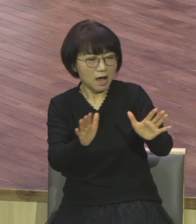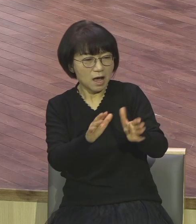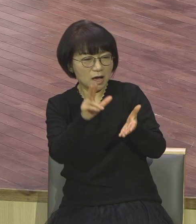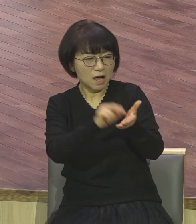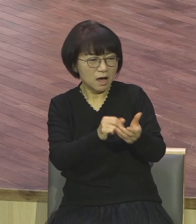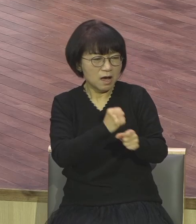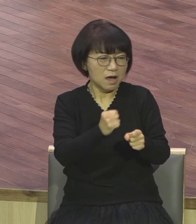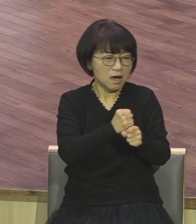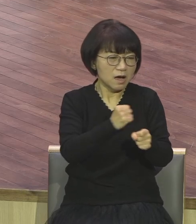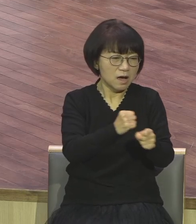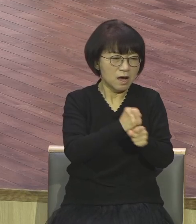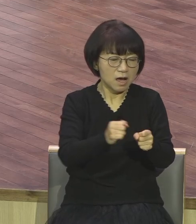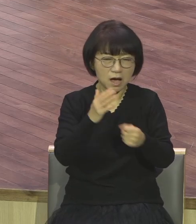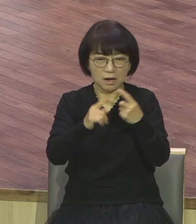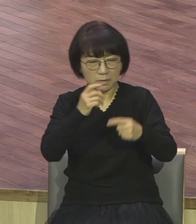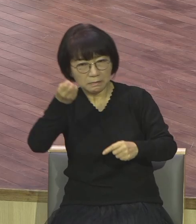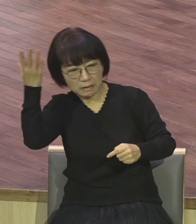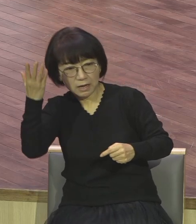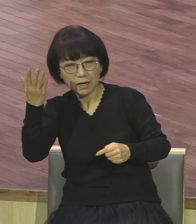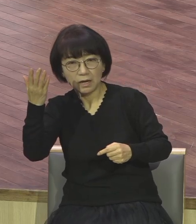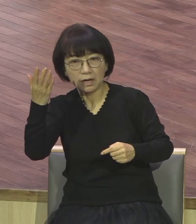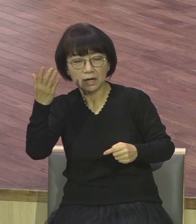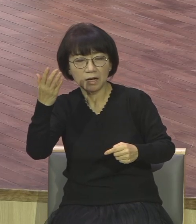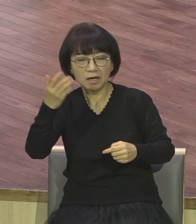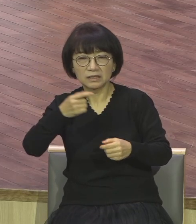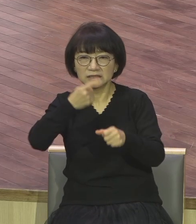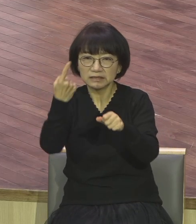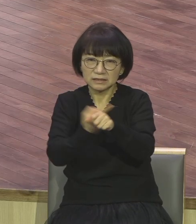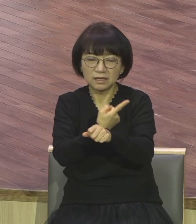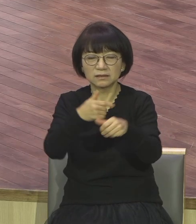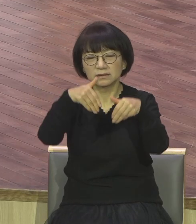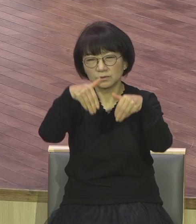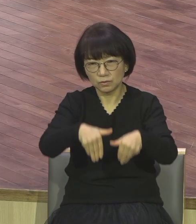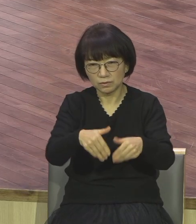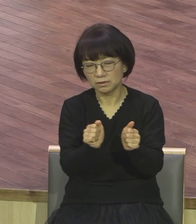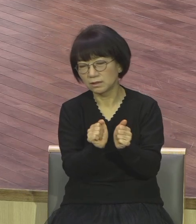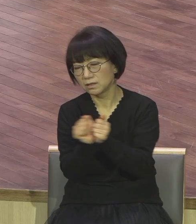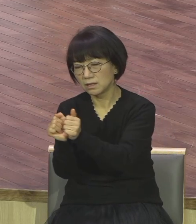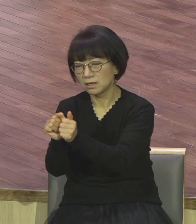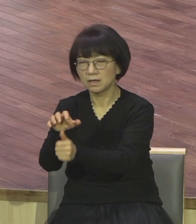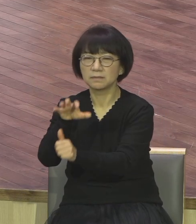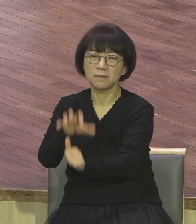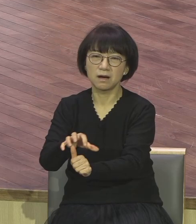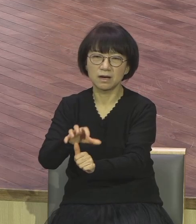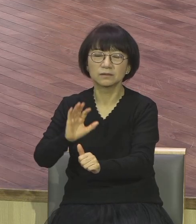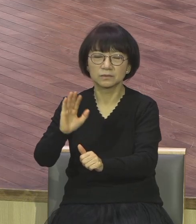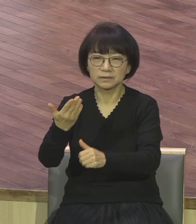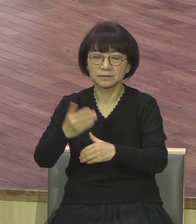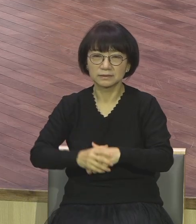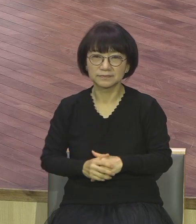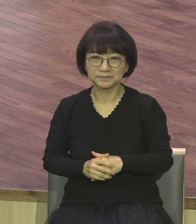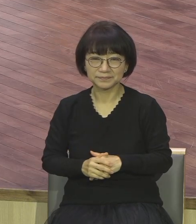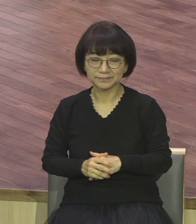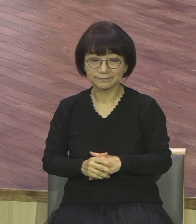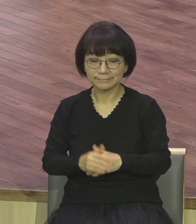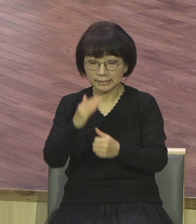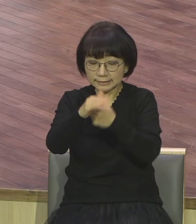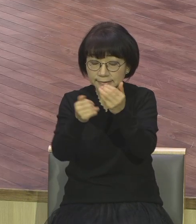그러니 포로 노예 속국되는 거예요. 말씀을 안 믿으니까 성경은 뭐랍니까 너 믿음의 입을 크게